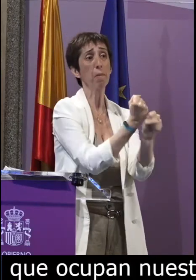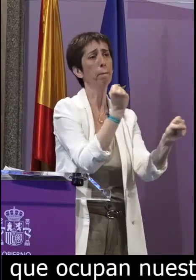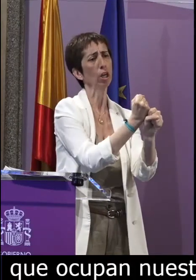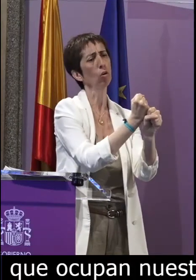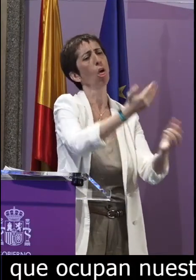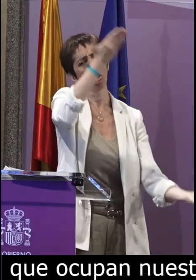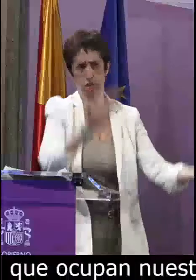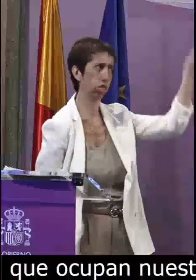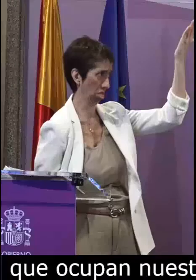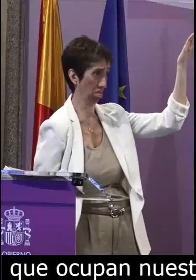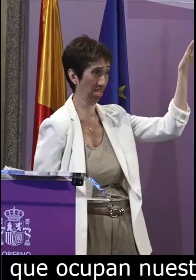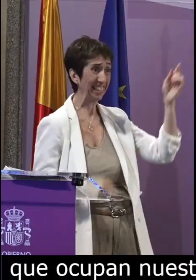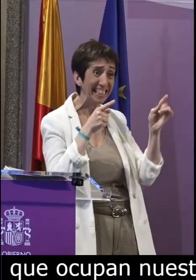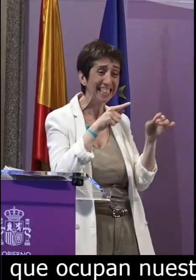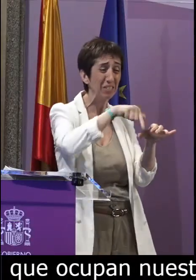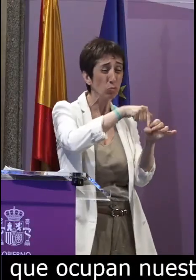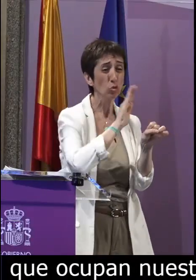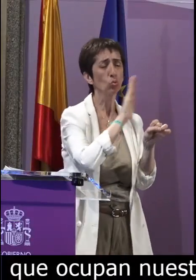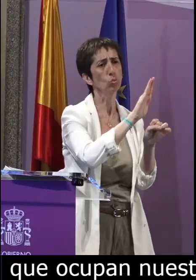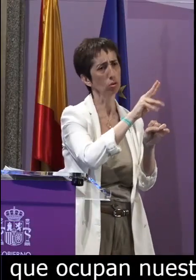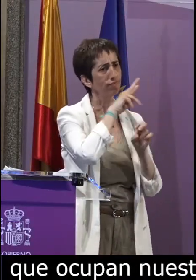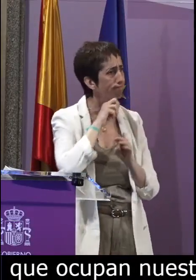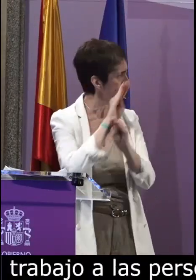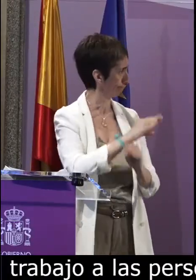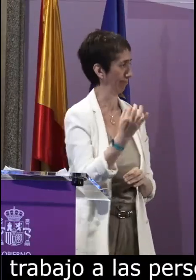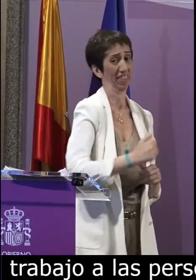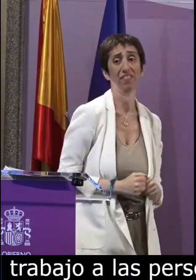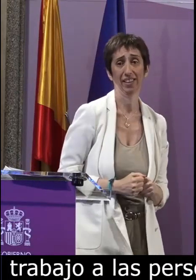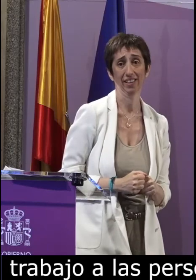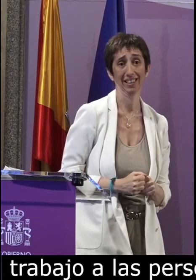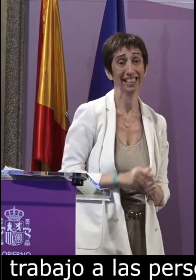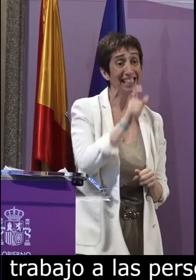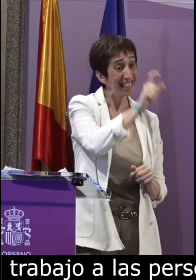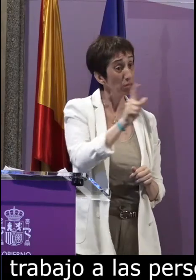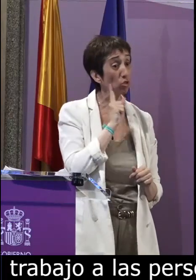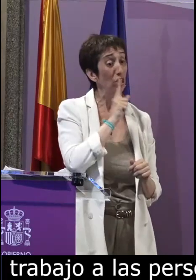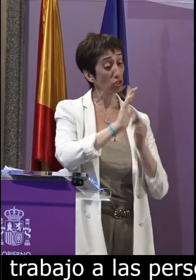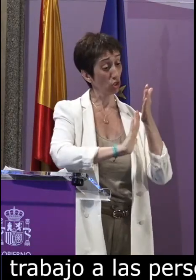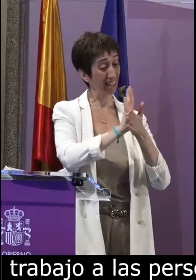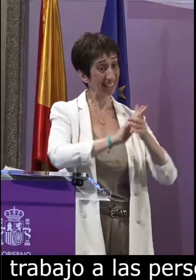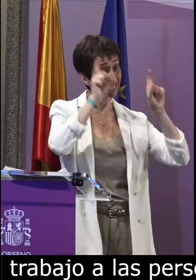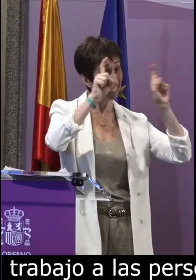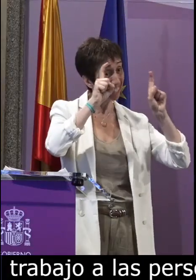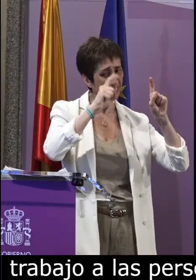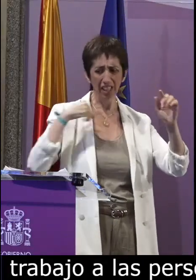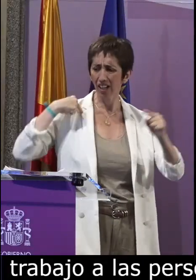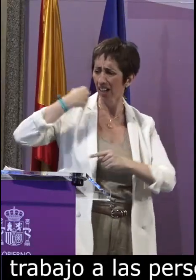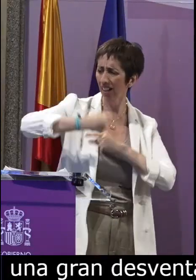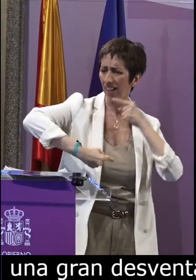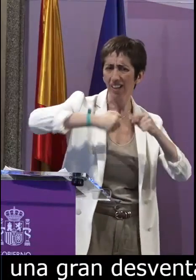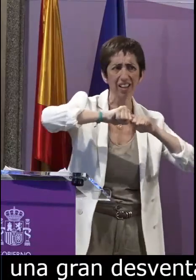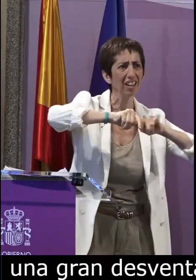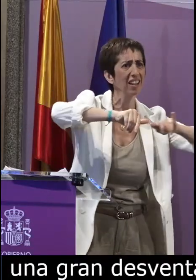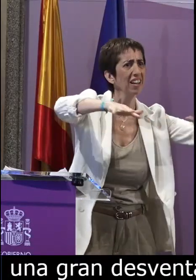hay una gran desventaja entre el fomento de empleo entre personas sordas y personas oyentes es por eso